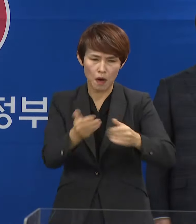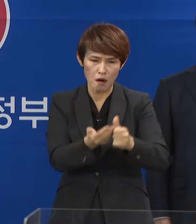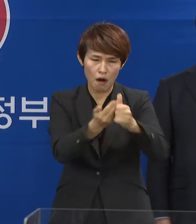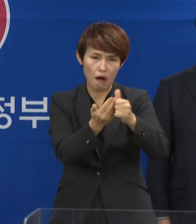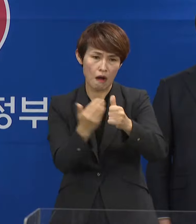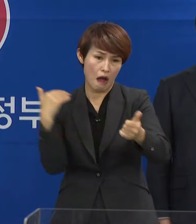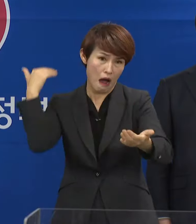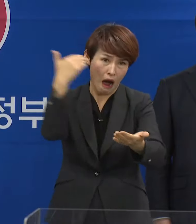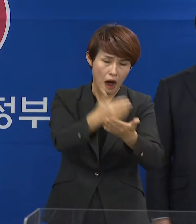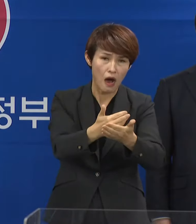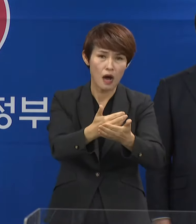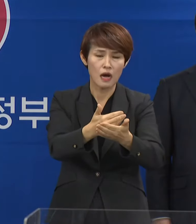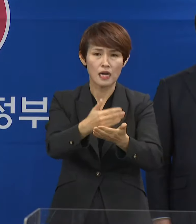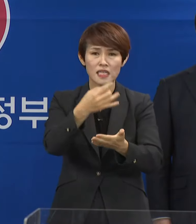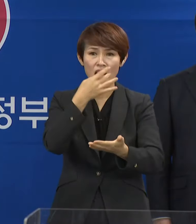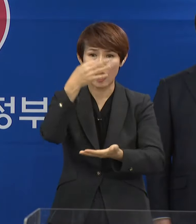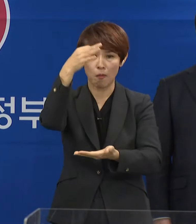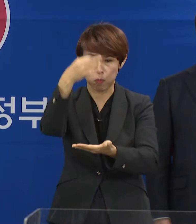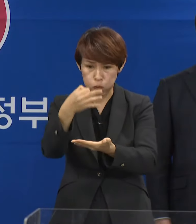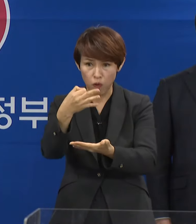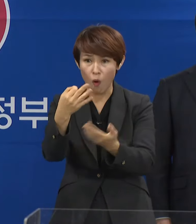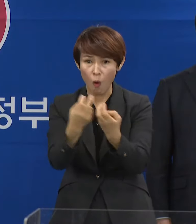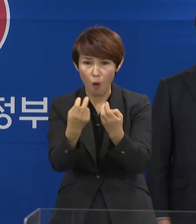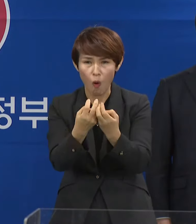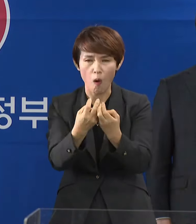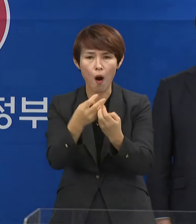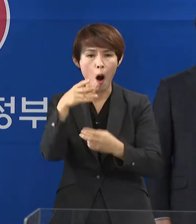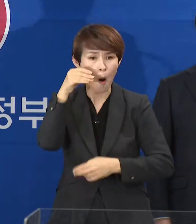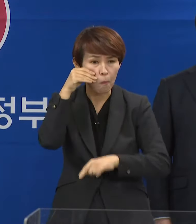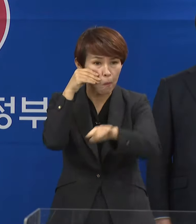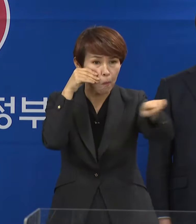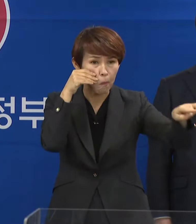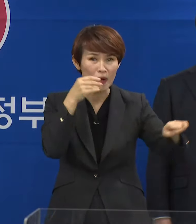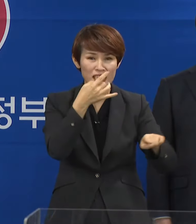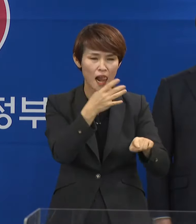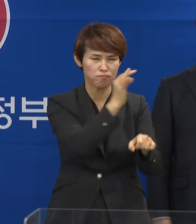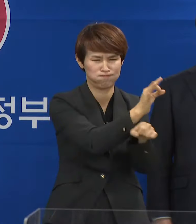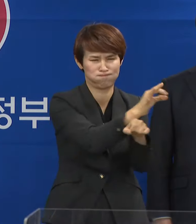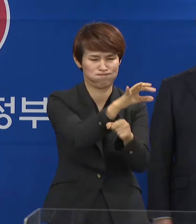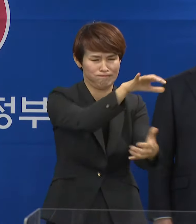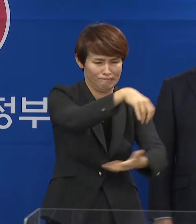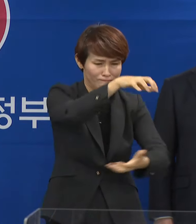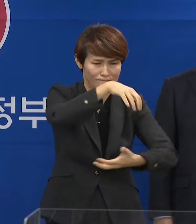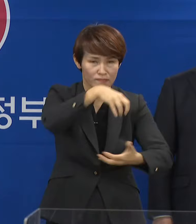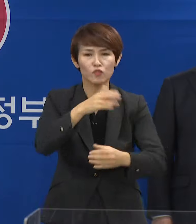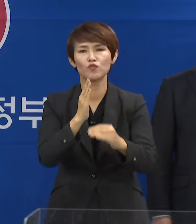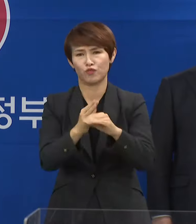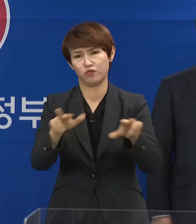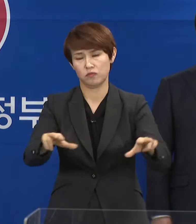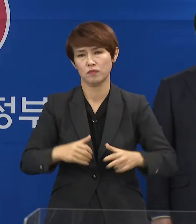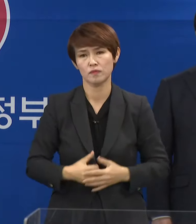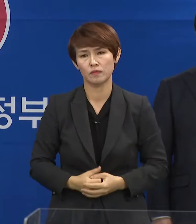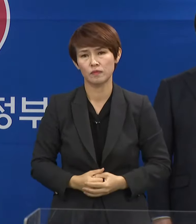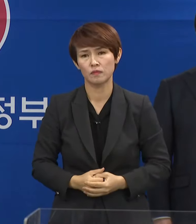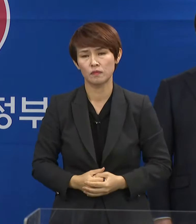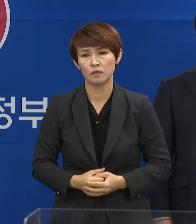가격이 폭락할 때 남는 쌀을 사들이는 쌀 시장 격리를 실시하고 있습니다.